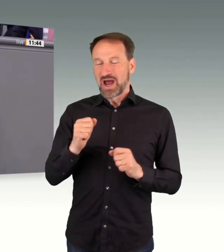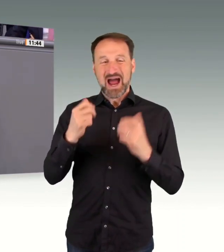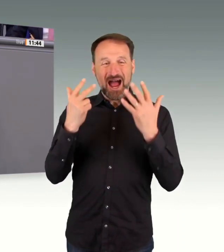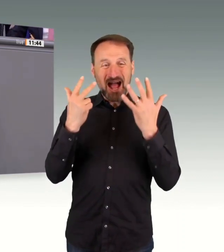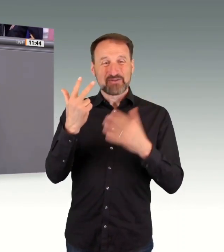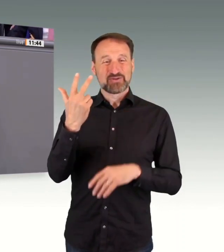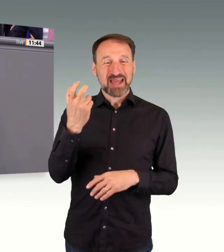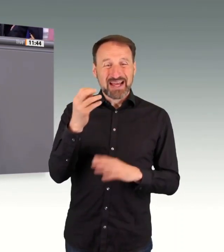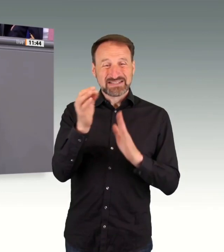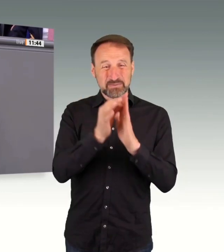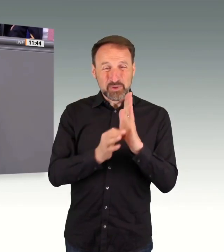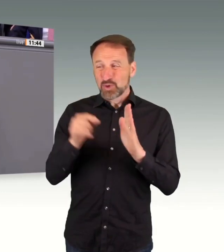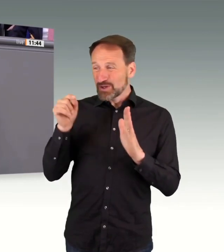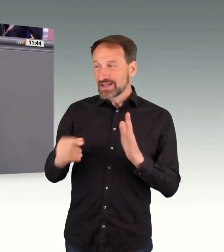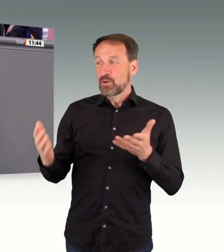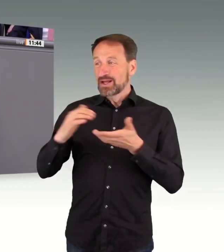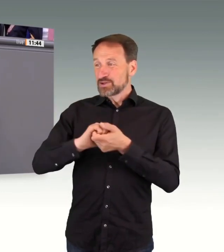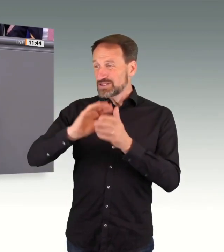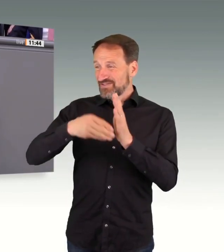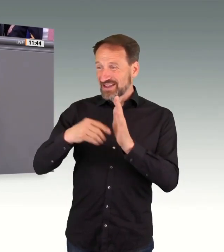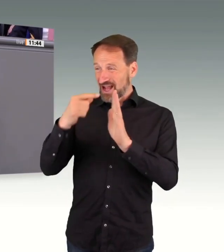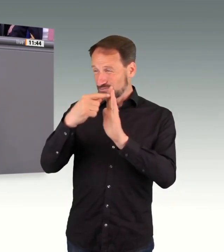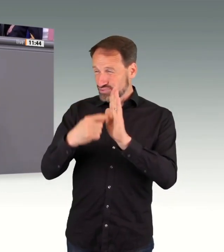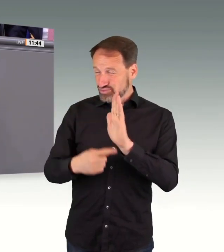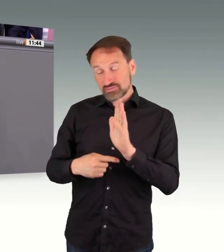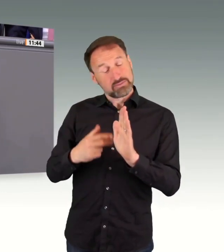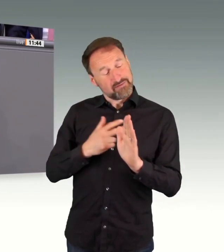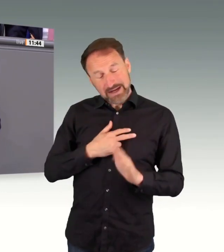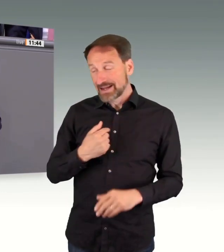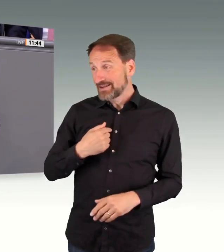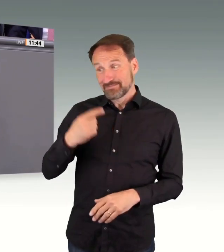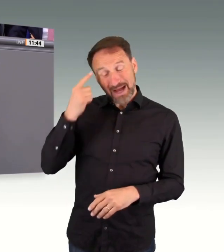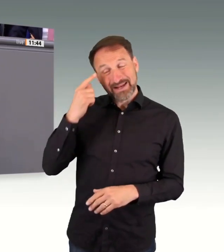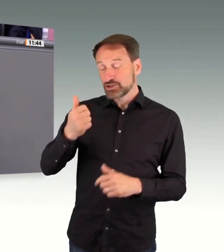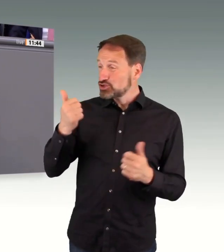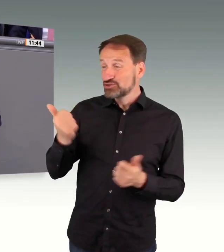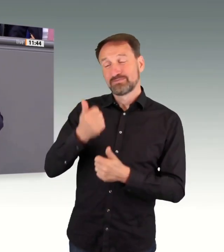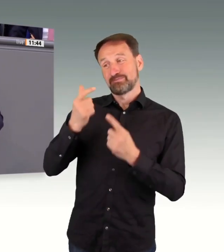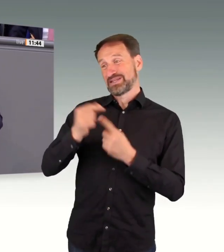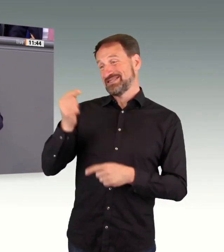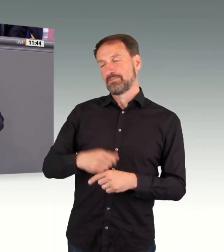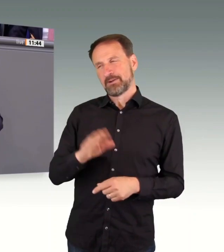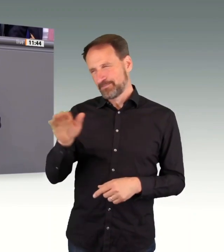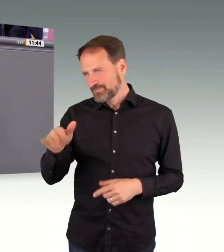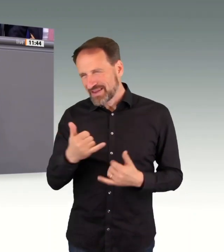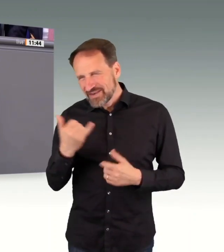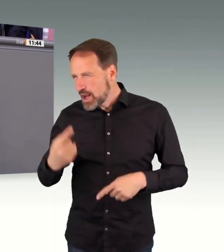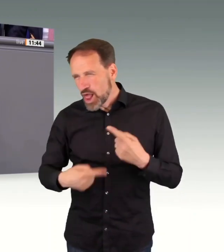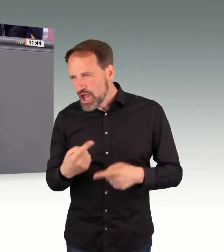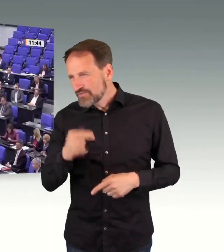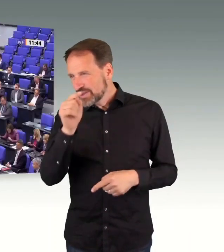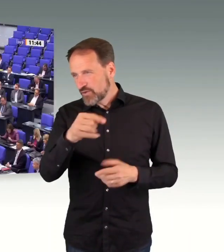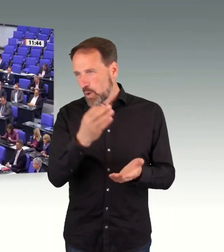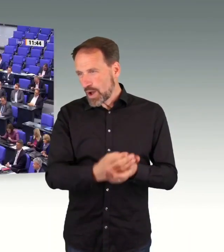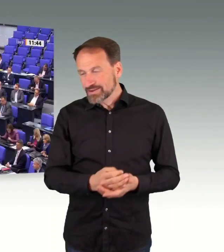Wir sind der Meinung, das ist spitze. Und ich sage Ihnen, wie es vor Ort laufen wird. Vor Ort werden Sie wieder